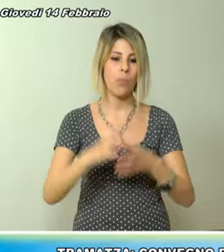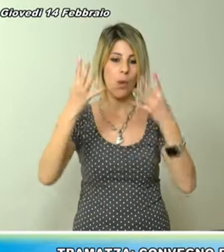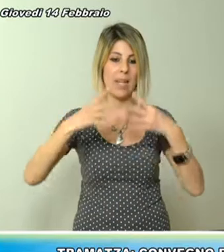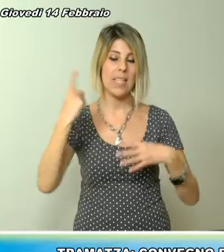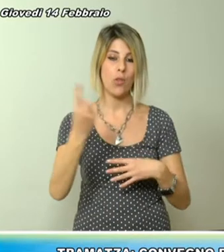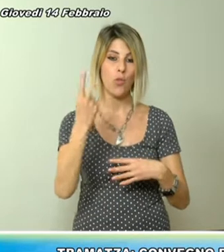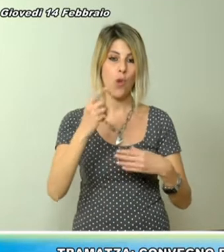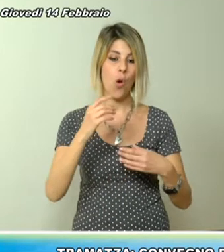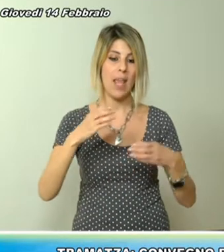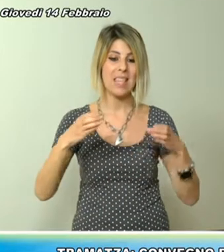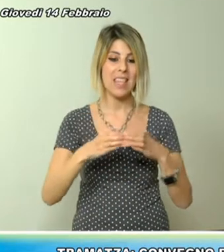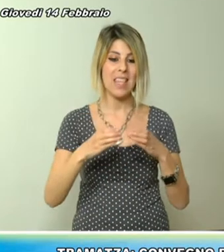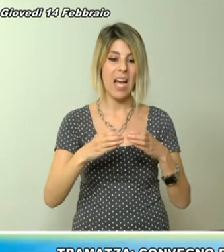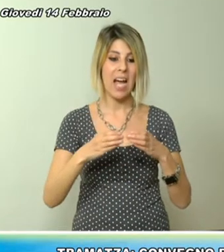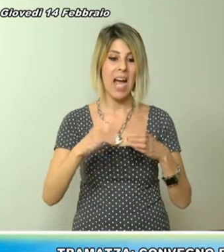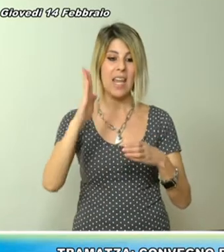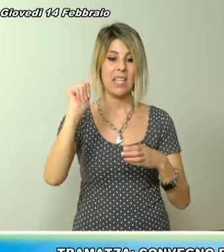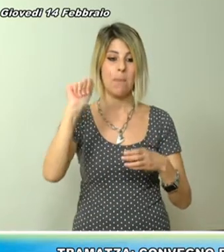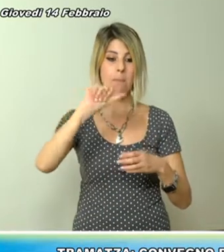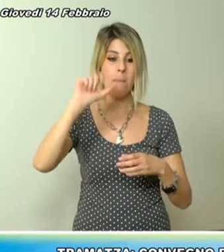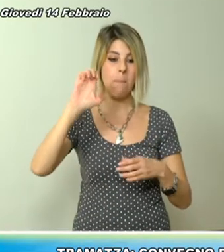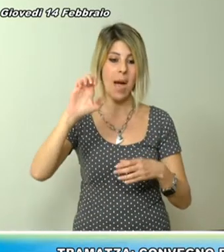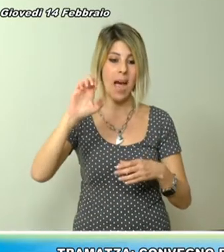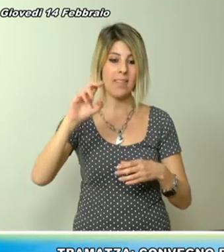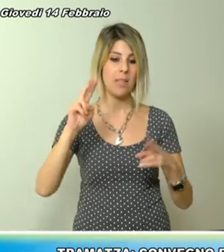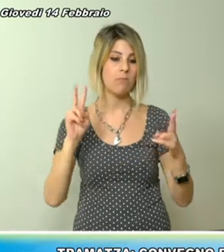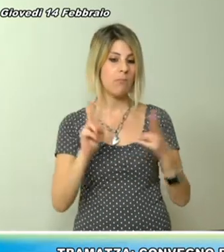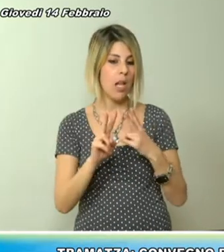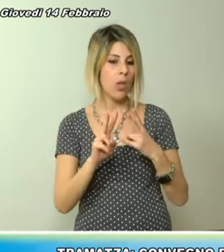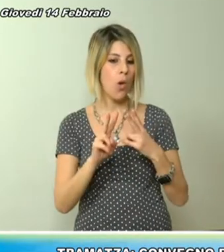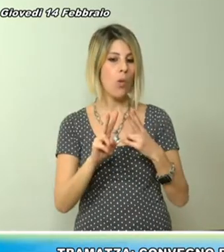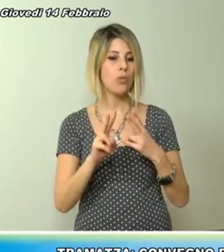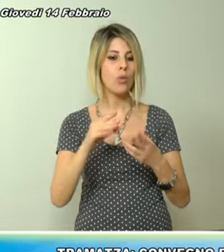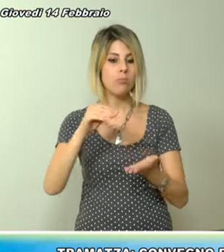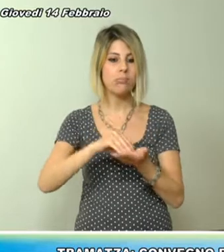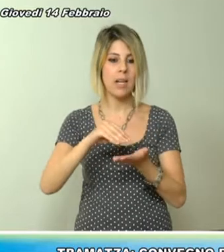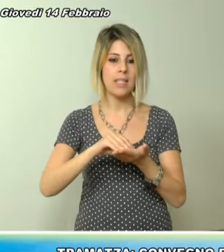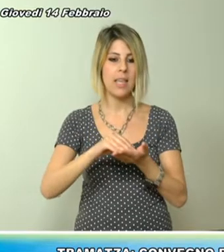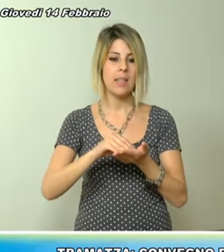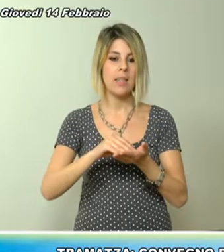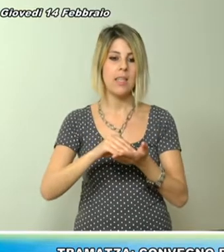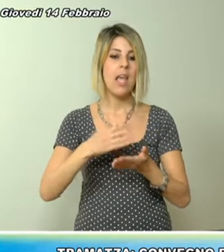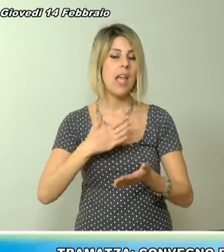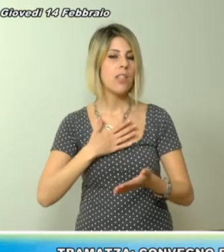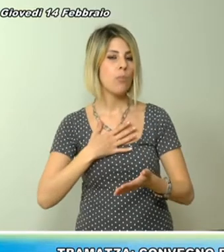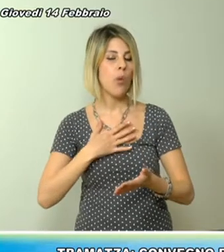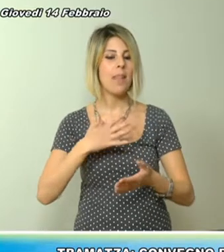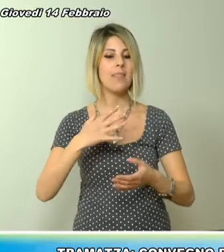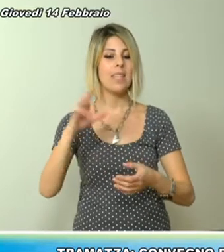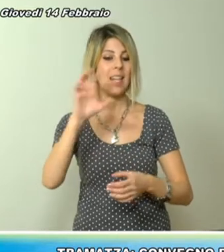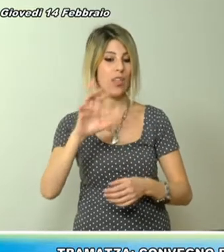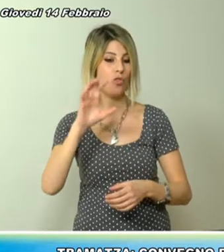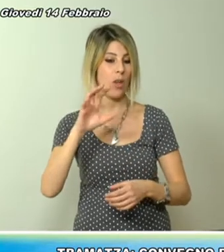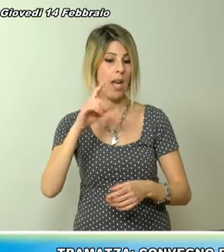Organizzato dall'unione sindacale di base l'incontro ha visto la presenza di diversi esponenti regionali oltre i